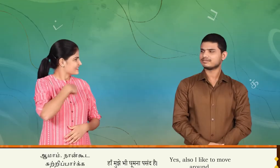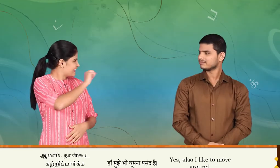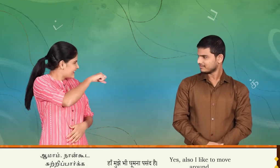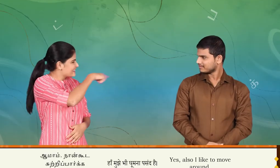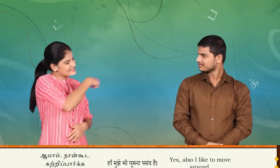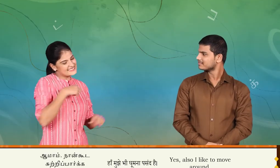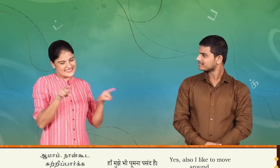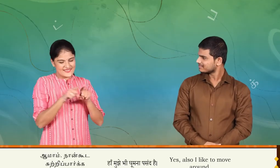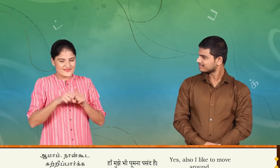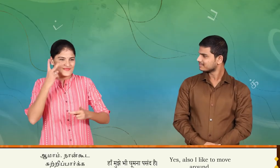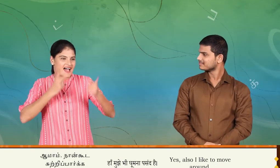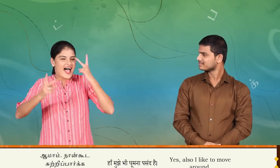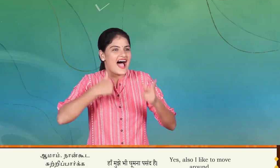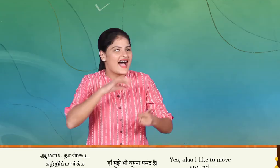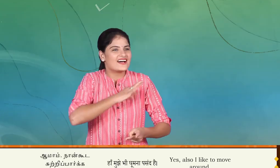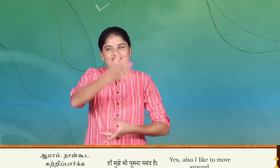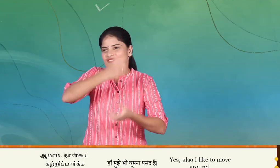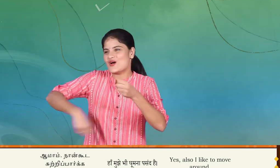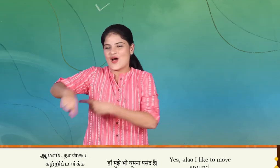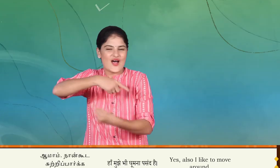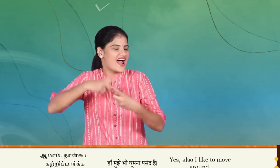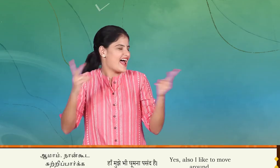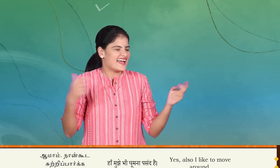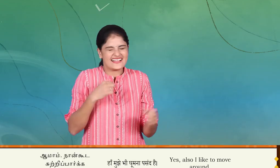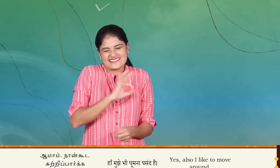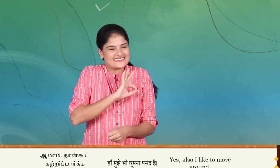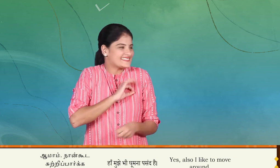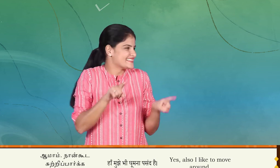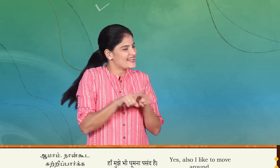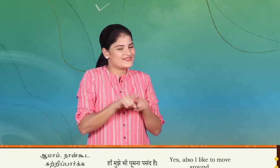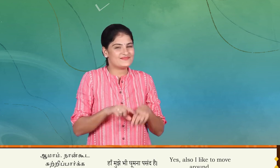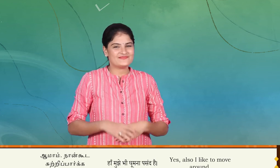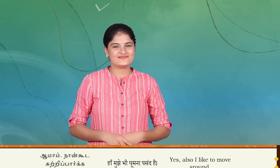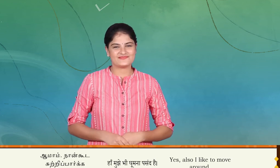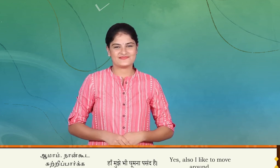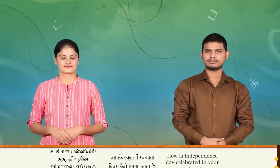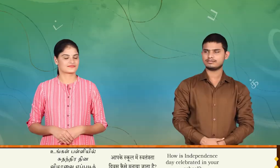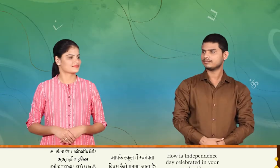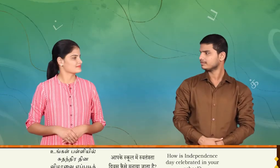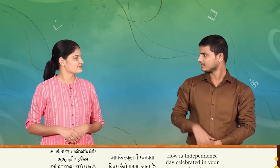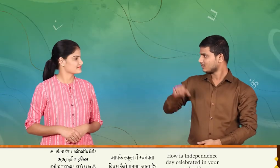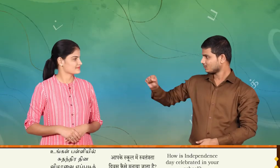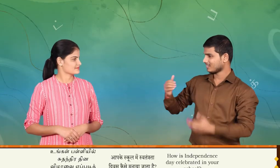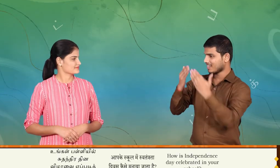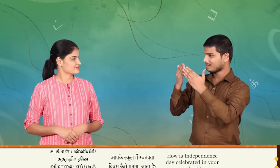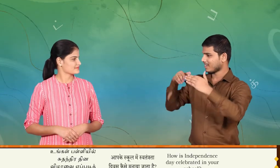அமம் நான் குட சுற்றி பார்க்க ஆசைப் பதுவேன் உங்கள் பல்லியில்